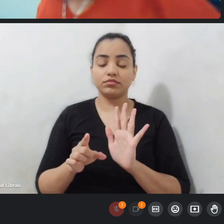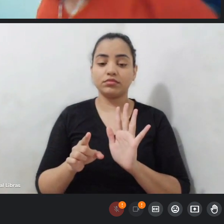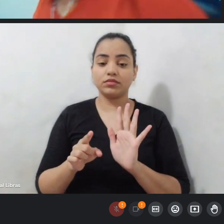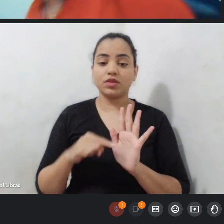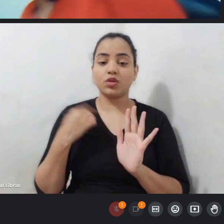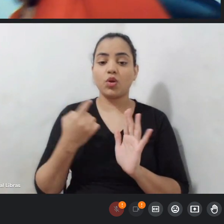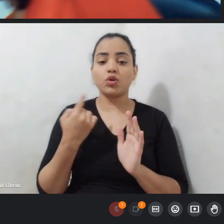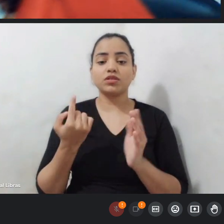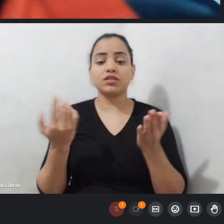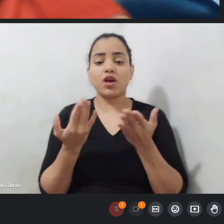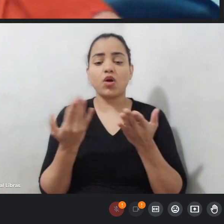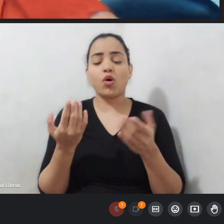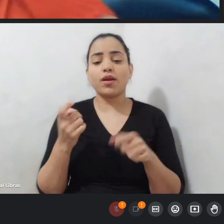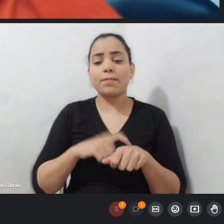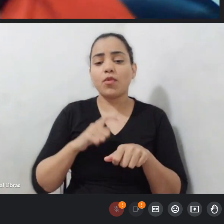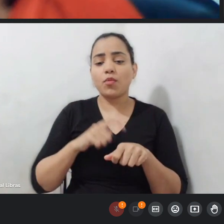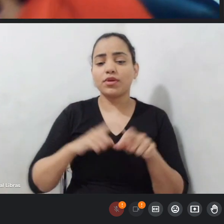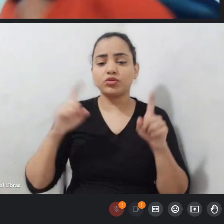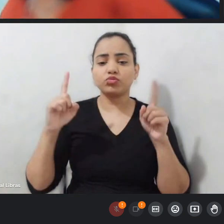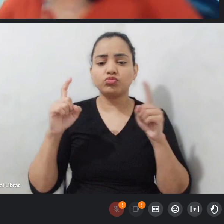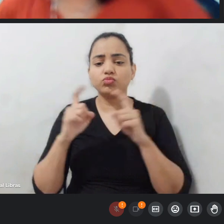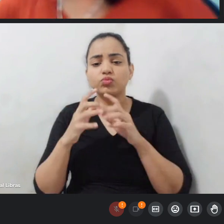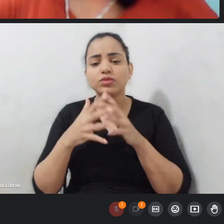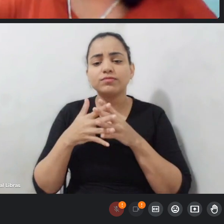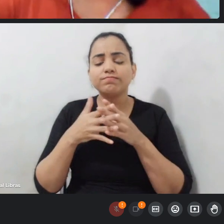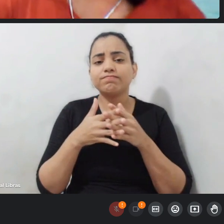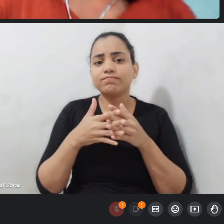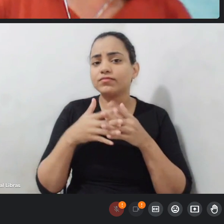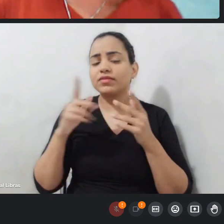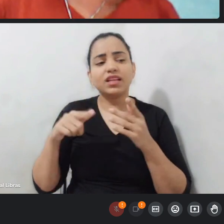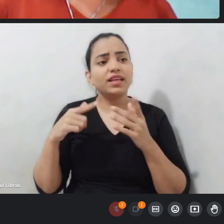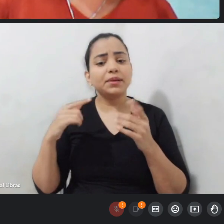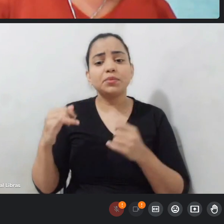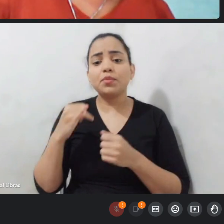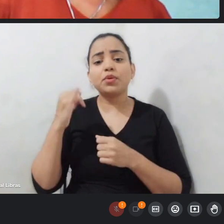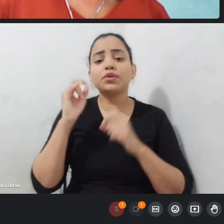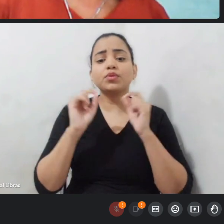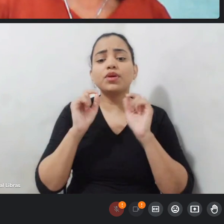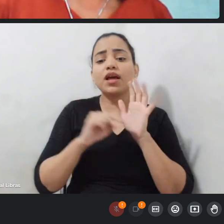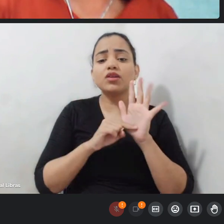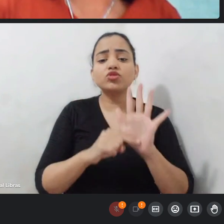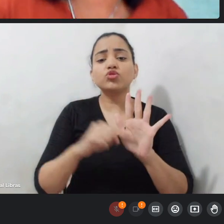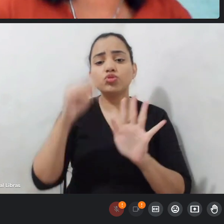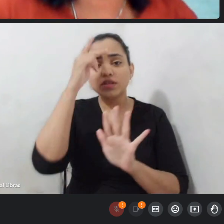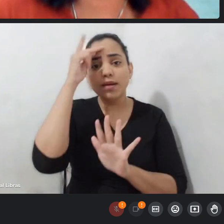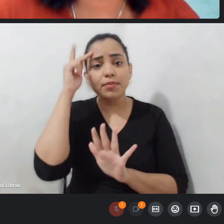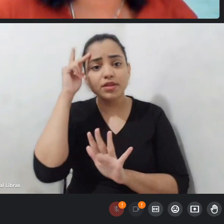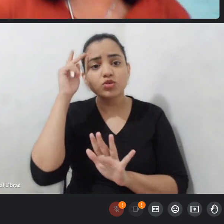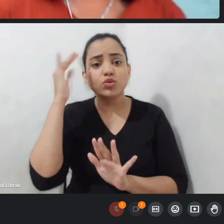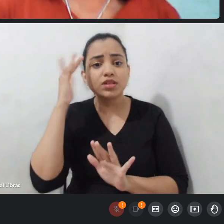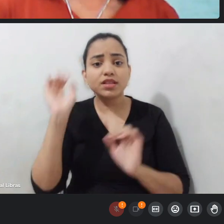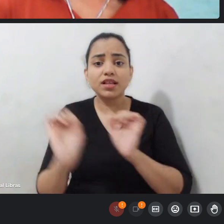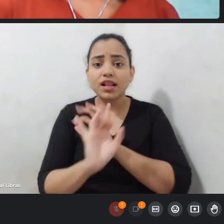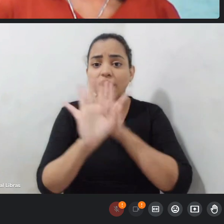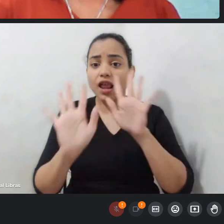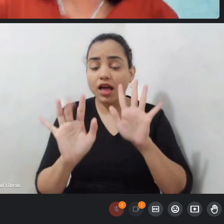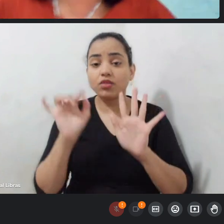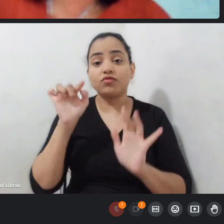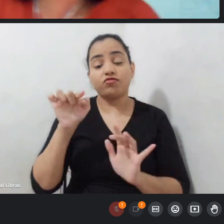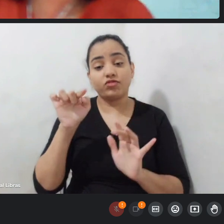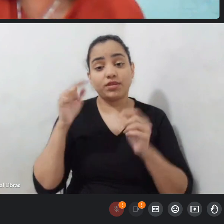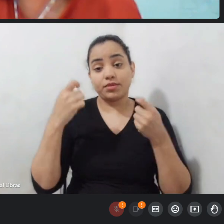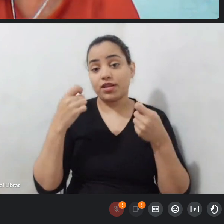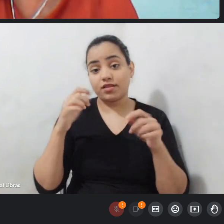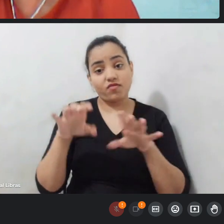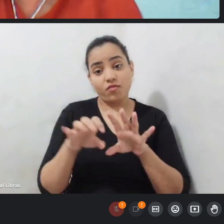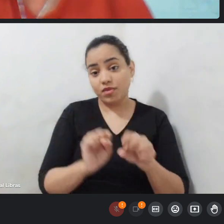e esse ponto é muito importante ajudar as pessoas a entenderem ou você se capacita ou você se